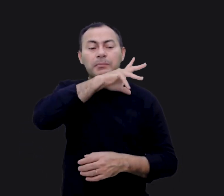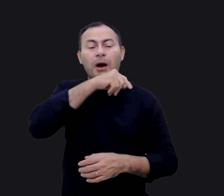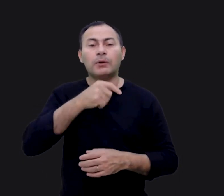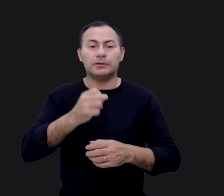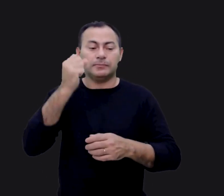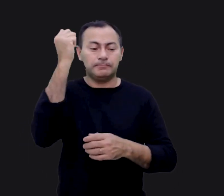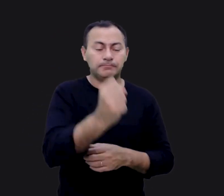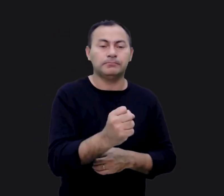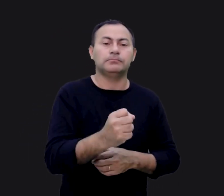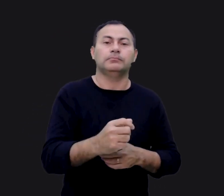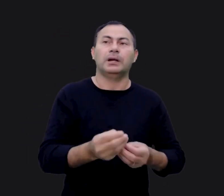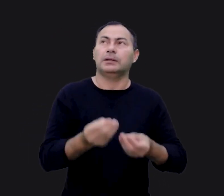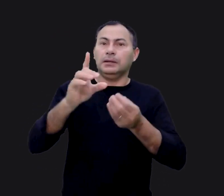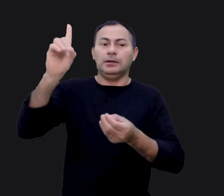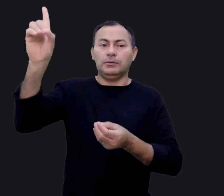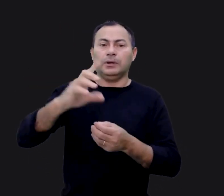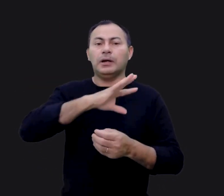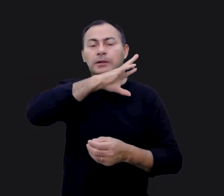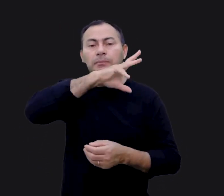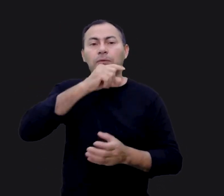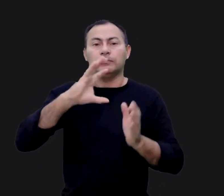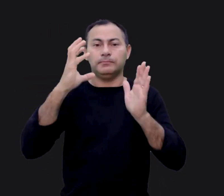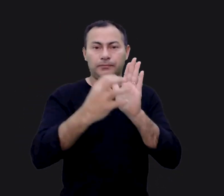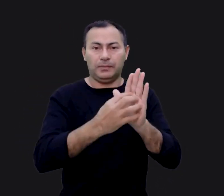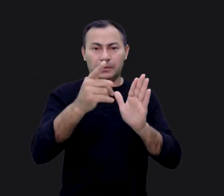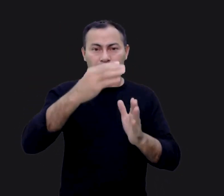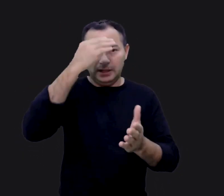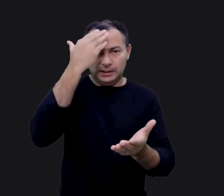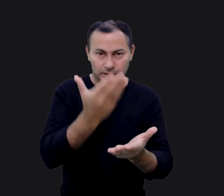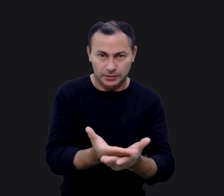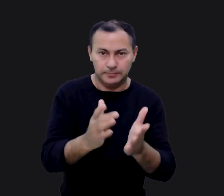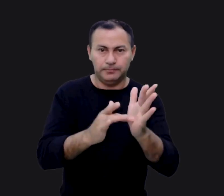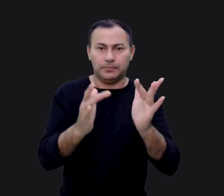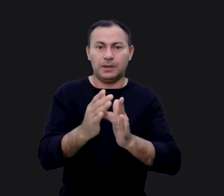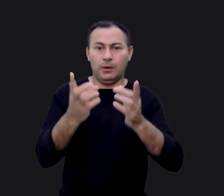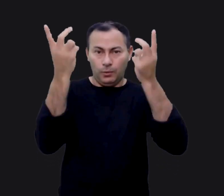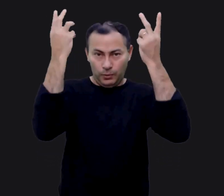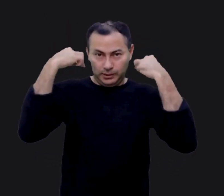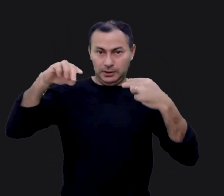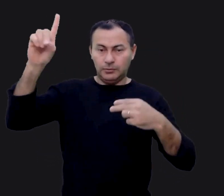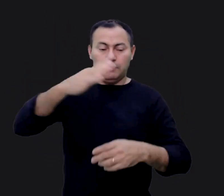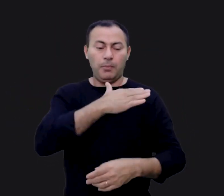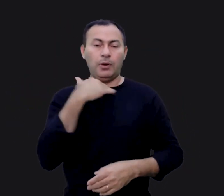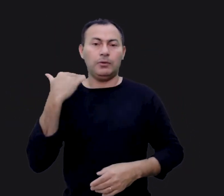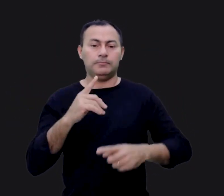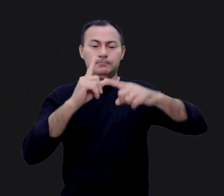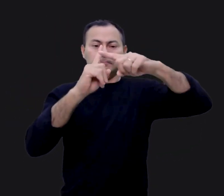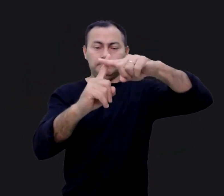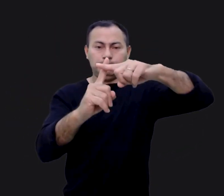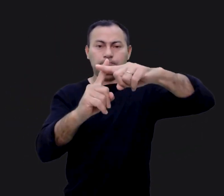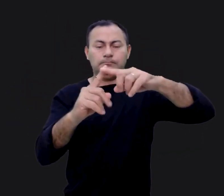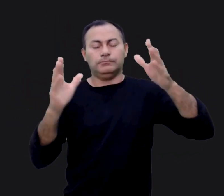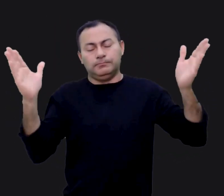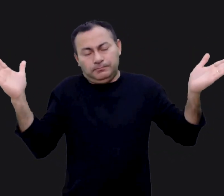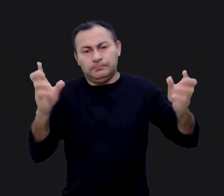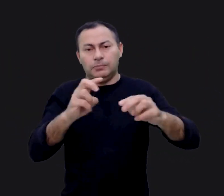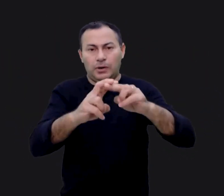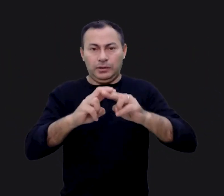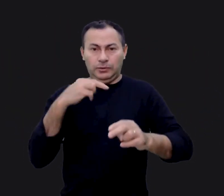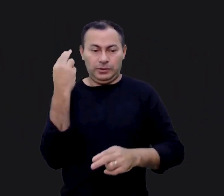sacrificar. Este animal é o símbolo de que você acredita que Jesus Cristo é o Cordeiro de Deus que morreu na cruz por nossos pecados e